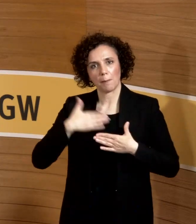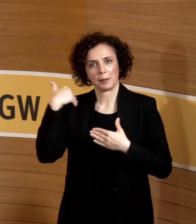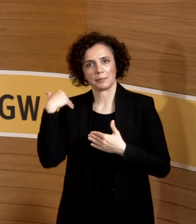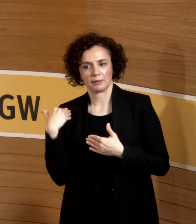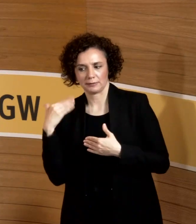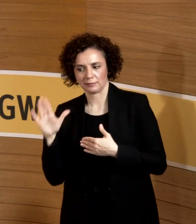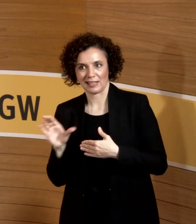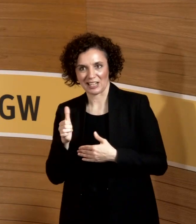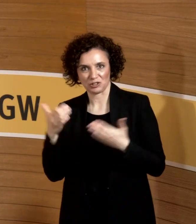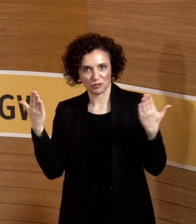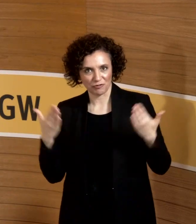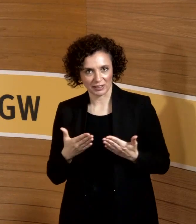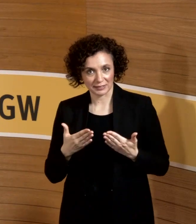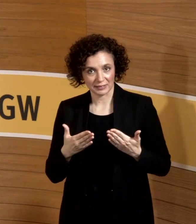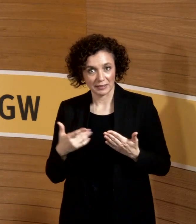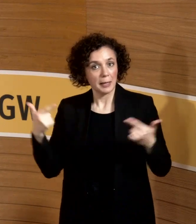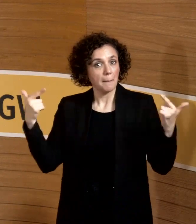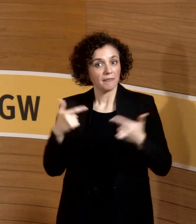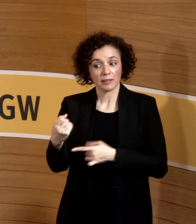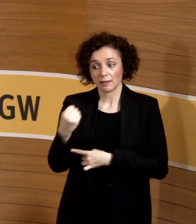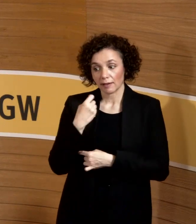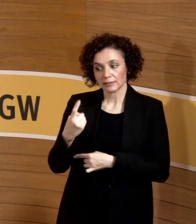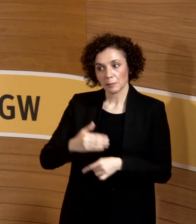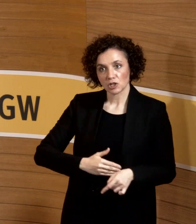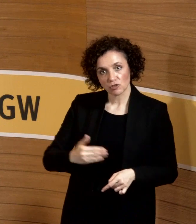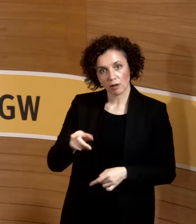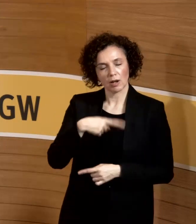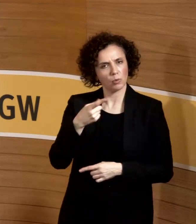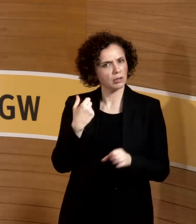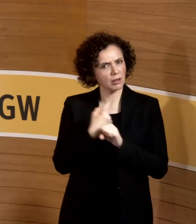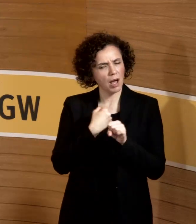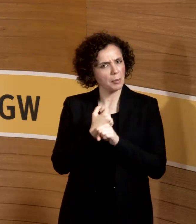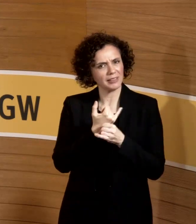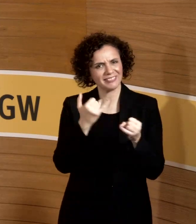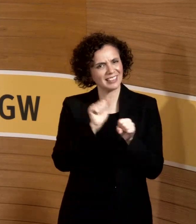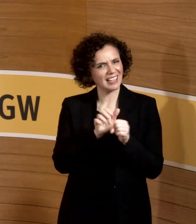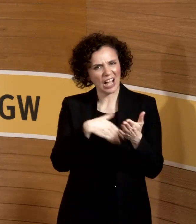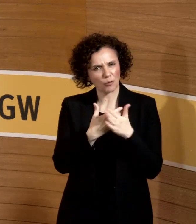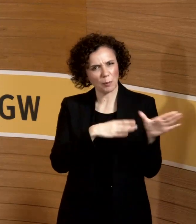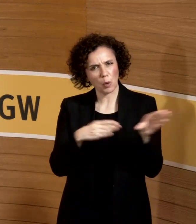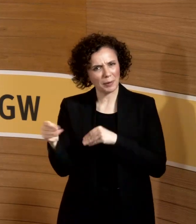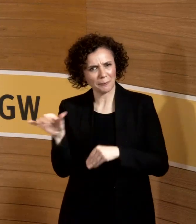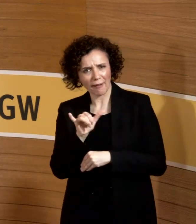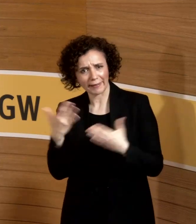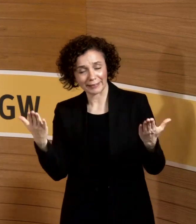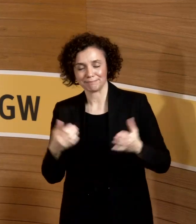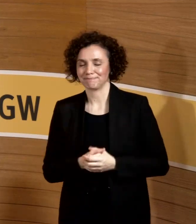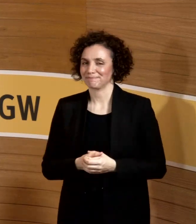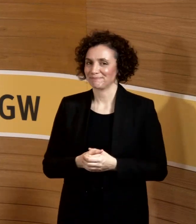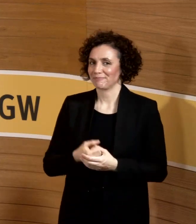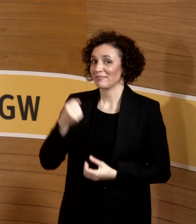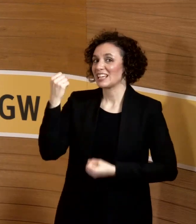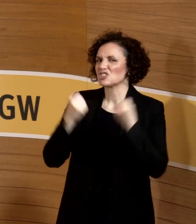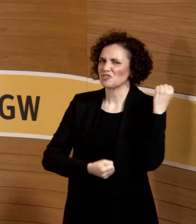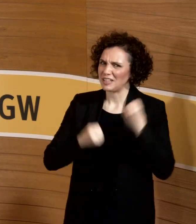Tätigkeiten schwangere Pflegekräfte in dem Zusammenhang noch übernehmen können. Genau, das ist ganz, ganz schwierig. Diese 5 und